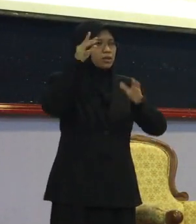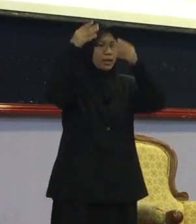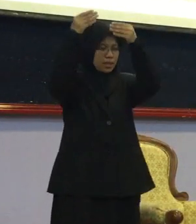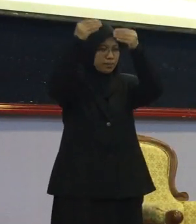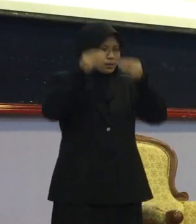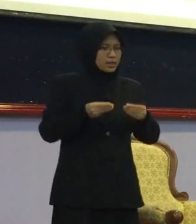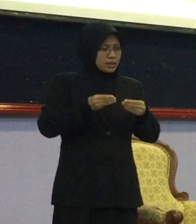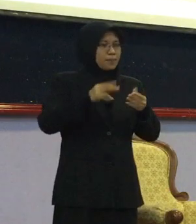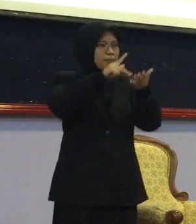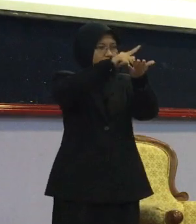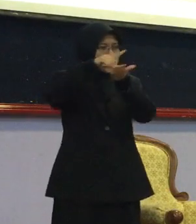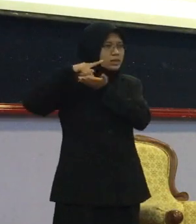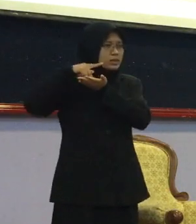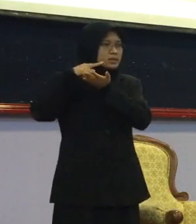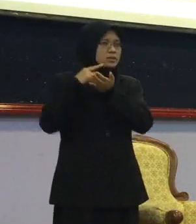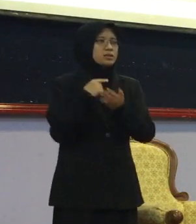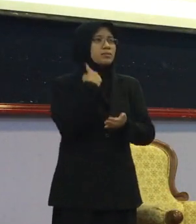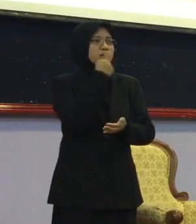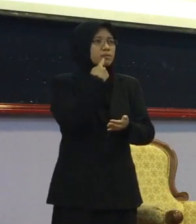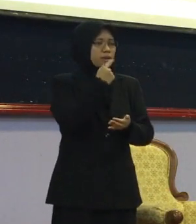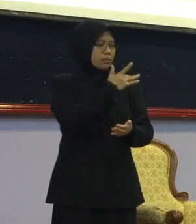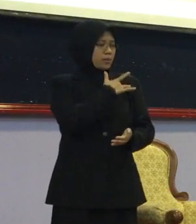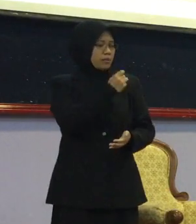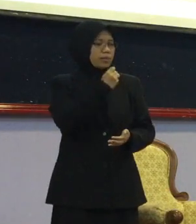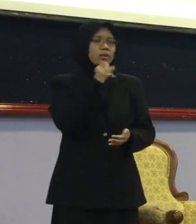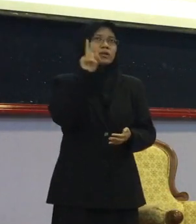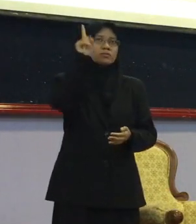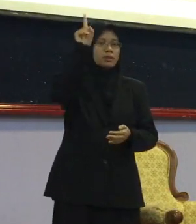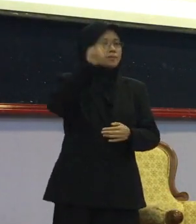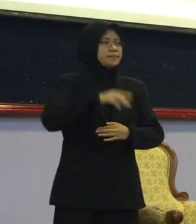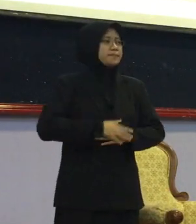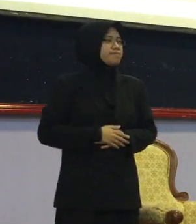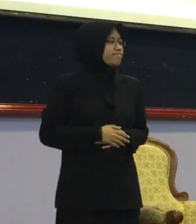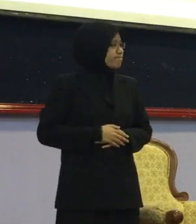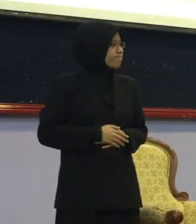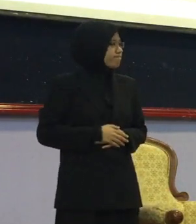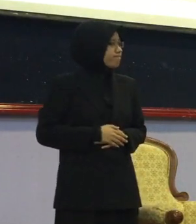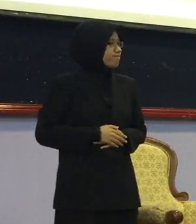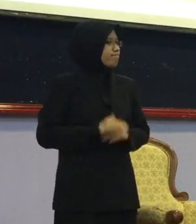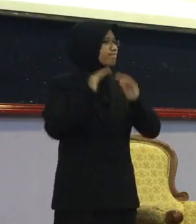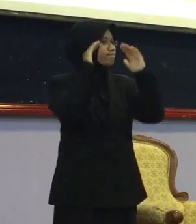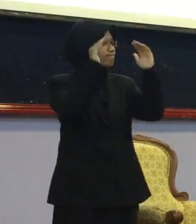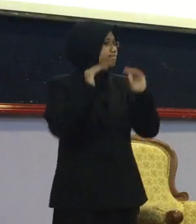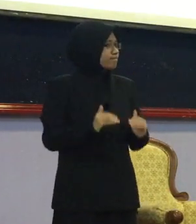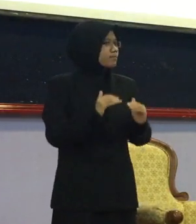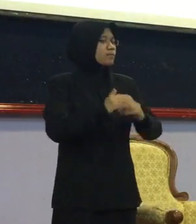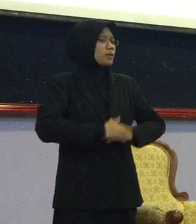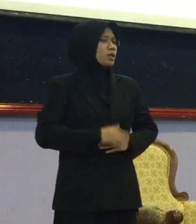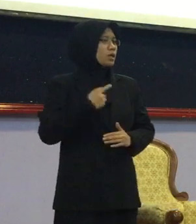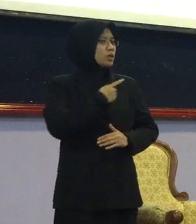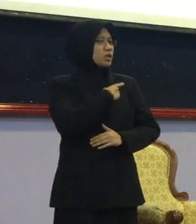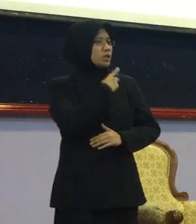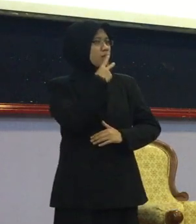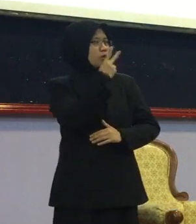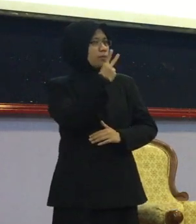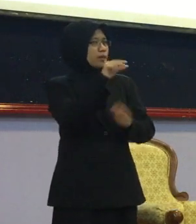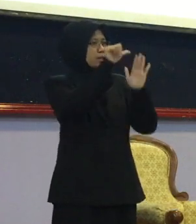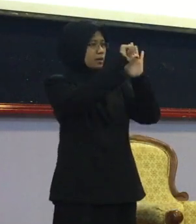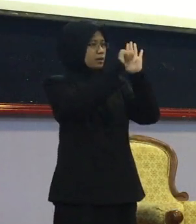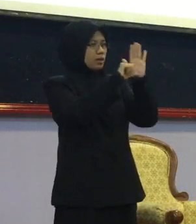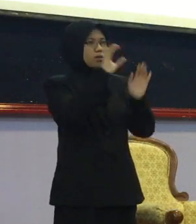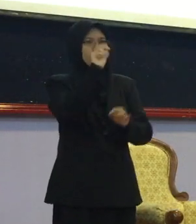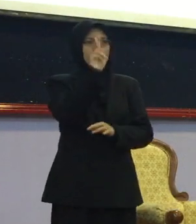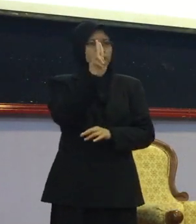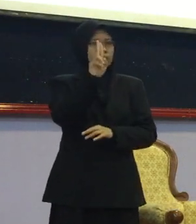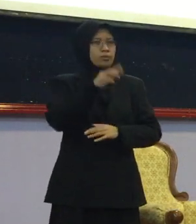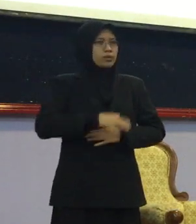bertakwa Hanya Allah yang tahu Ganjaran yang sesuai Okay Next slide Kita tengok kepada Akta orang-orang